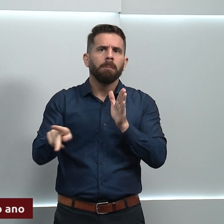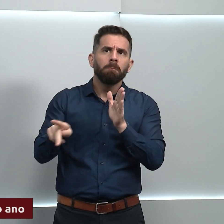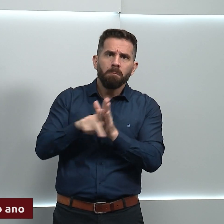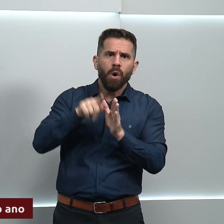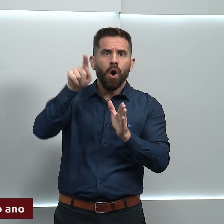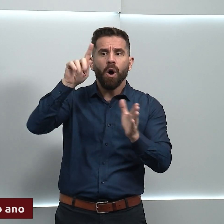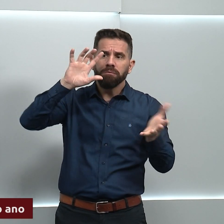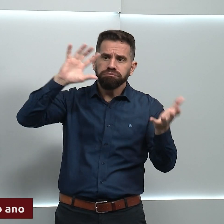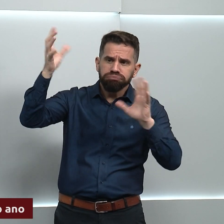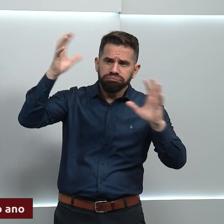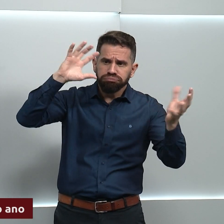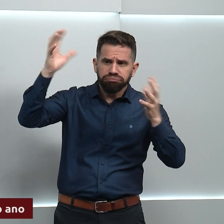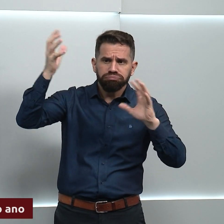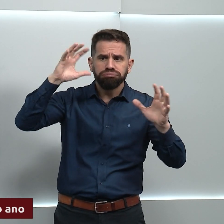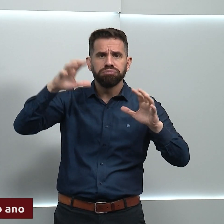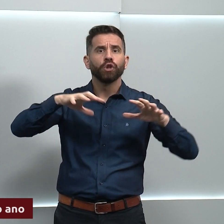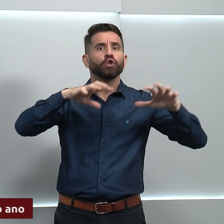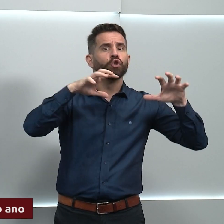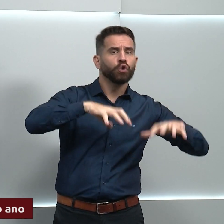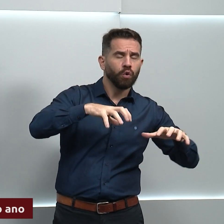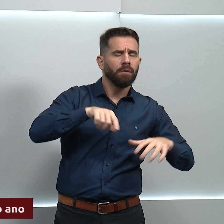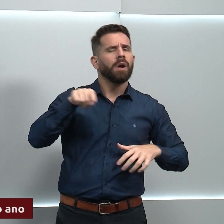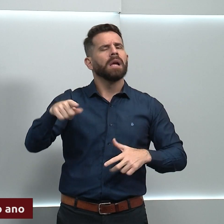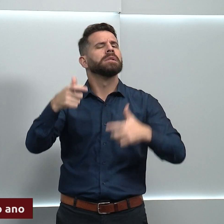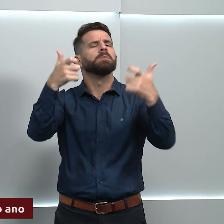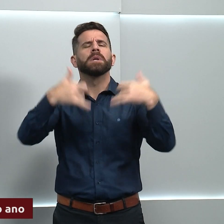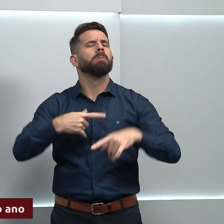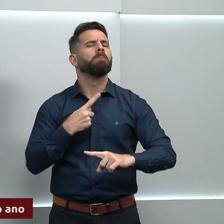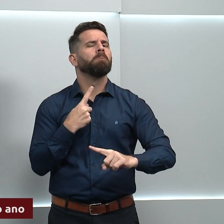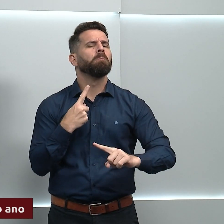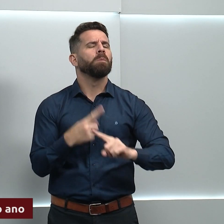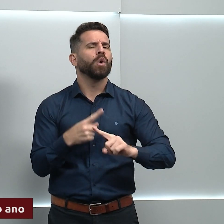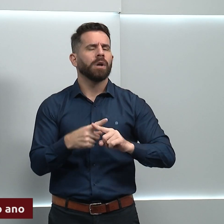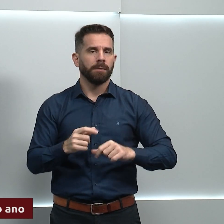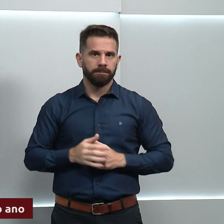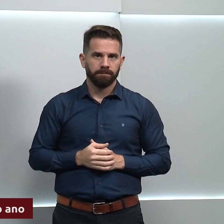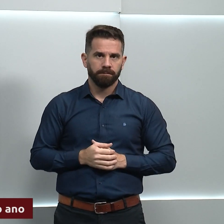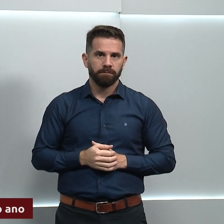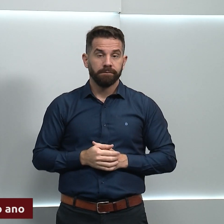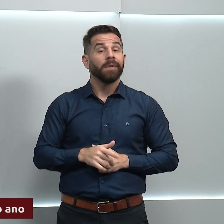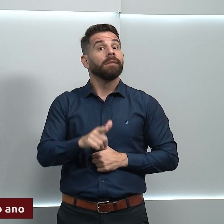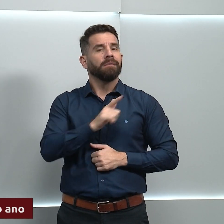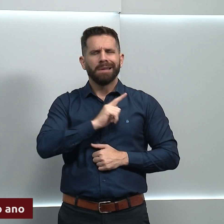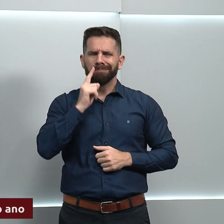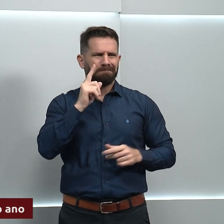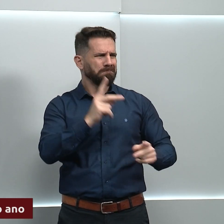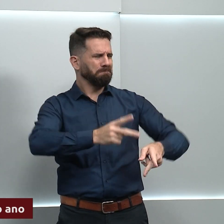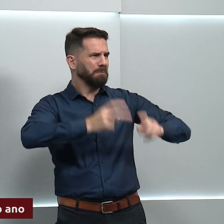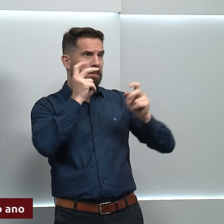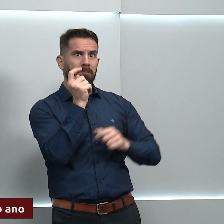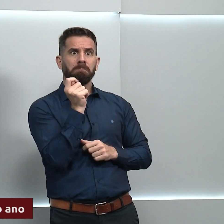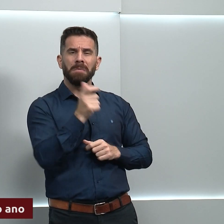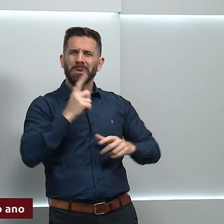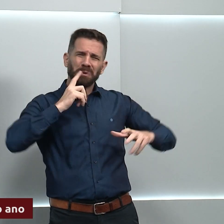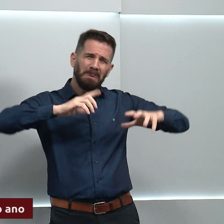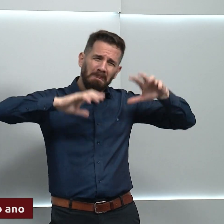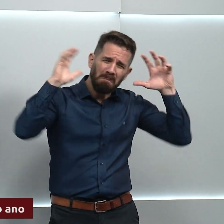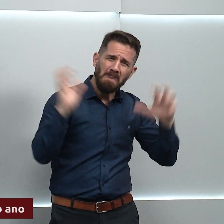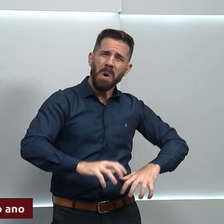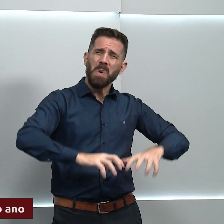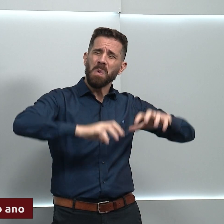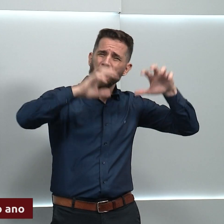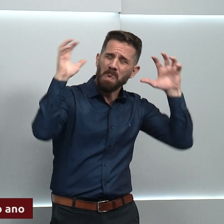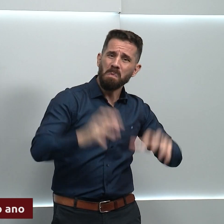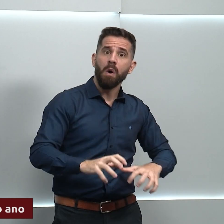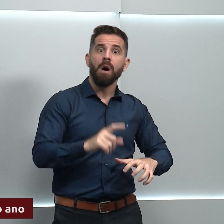Goiás, explica por que isso acontece. É onde você tem a maior percepção das tempestades. E elas acontecem, é